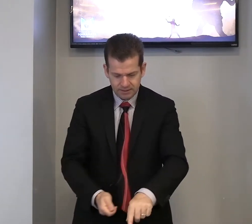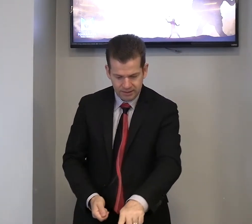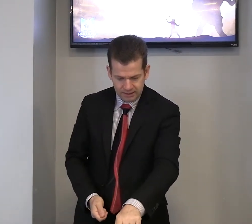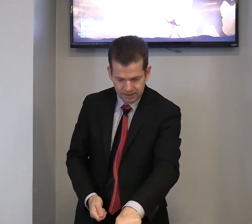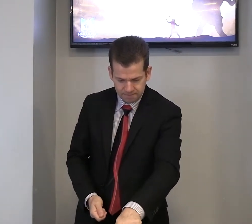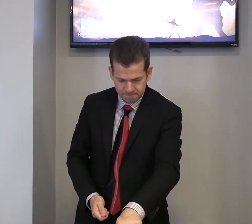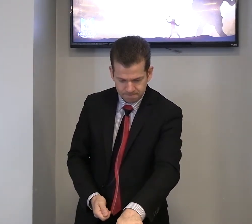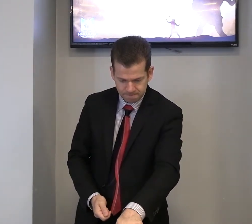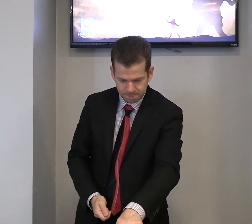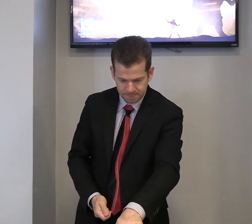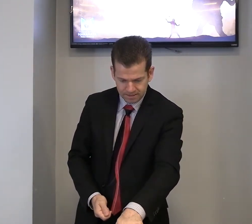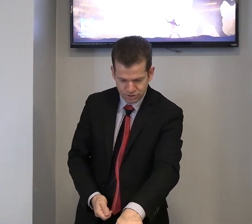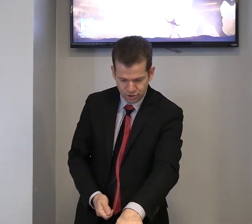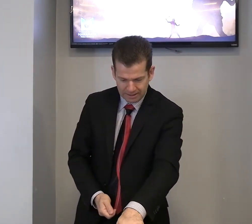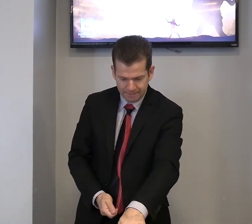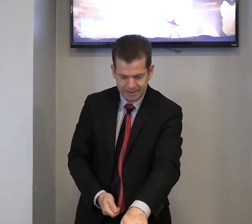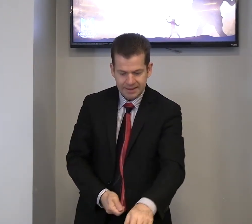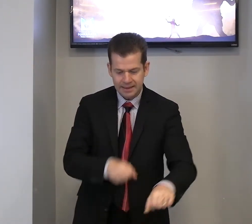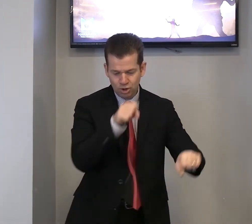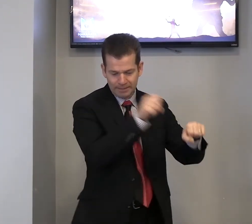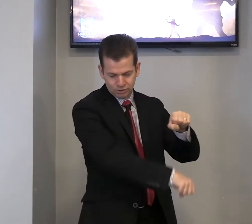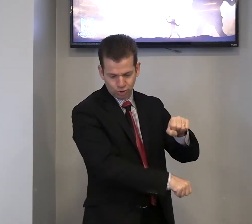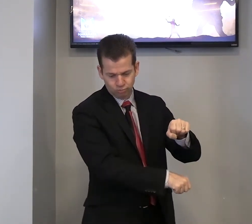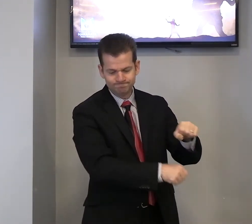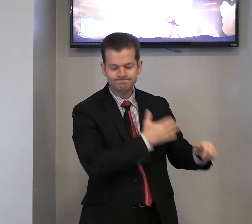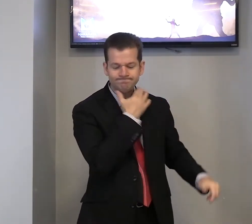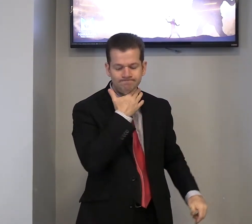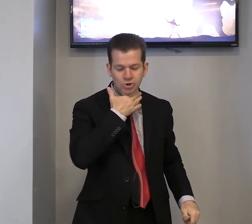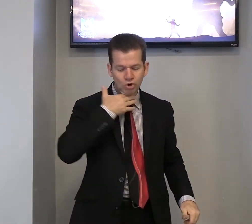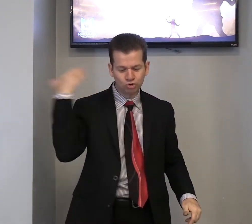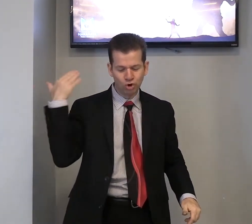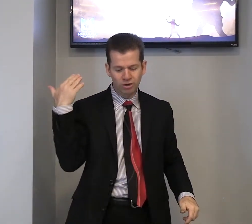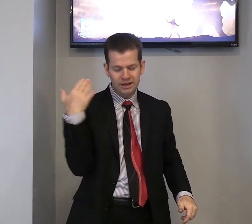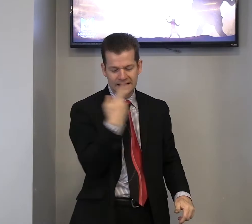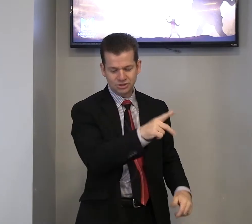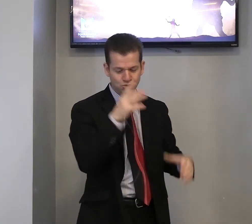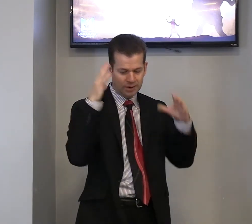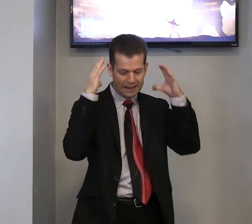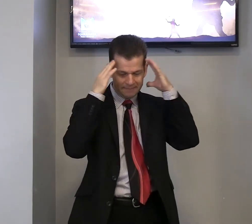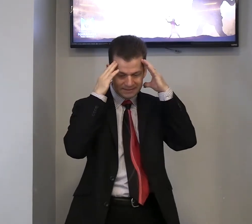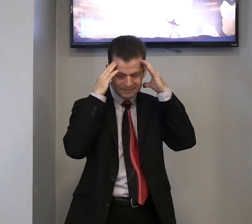e tirou da banha e o matou, e cortou-lhe a sua cabeça.